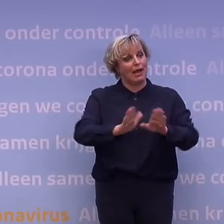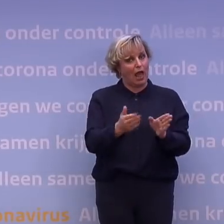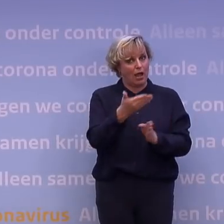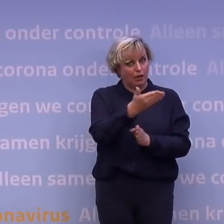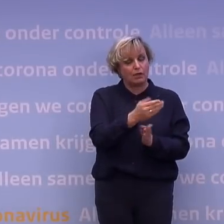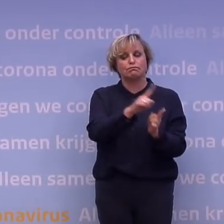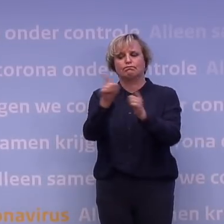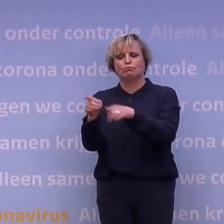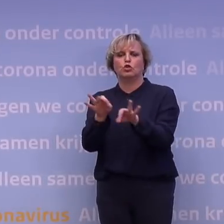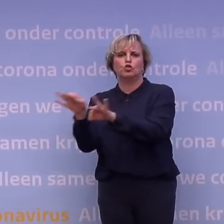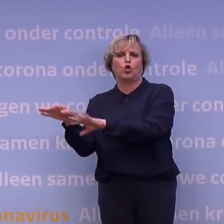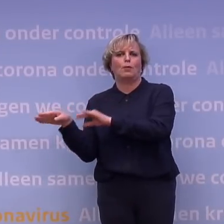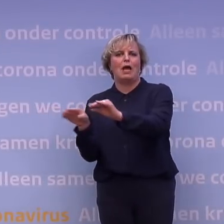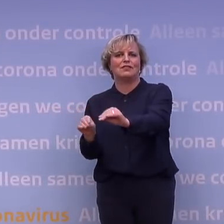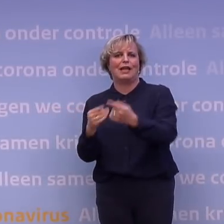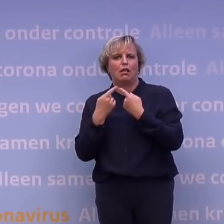met de maatregelen.